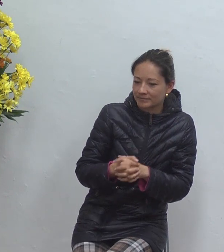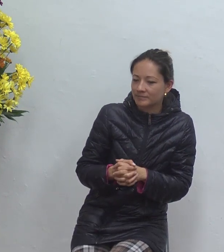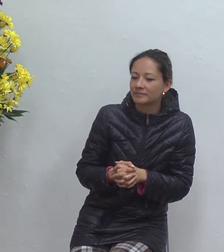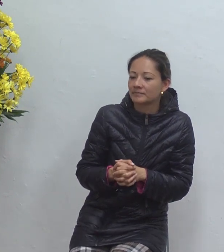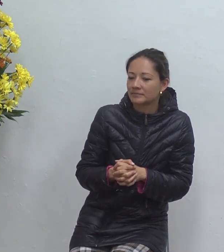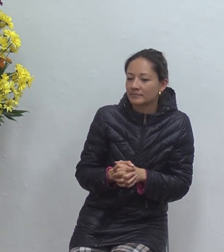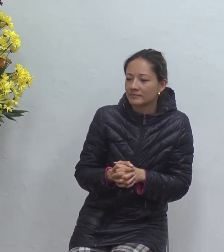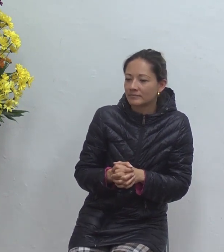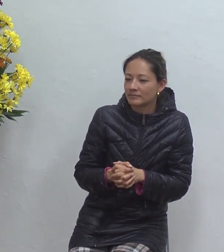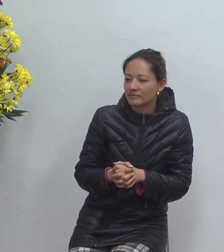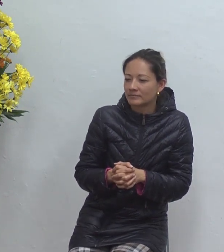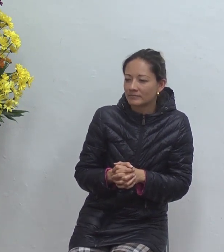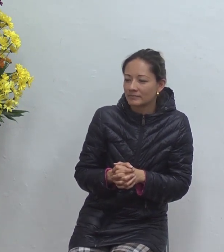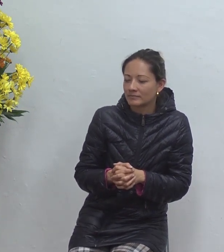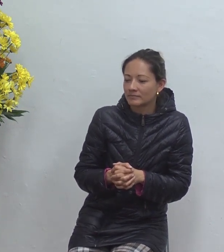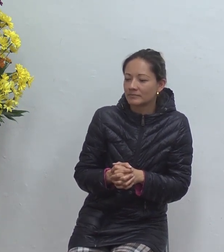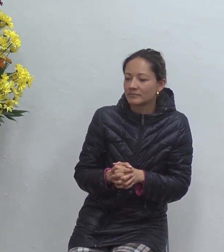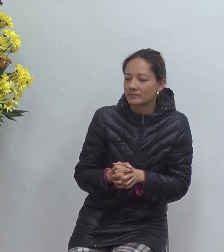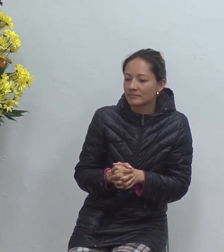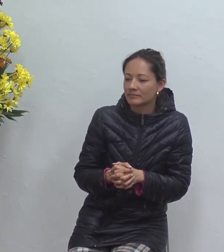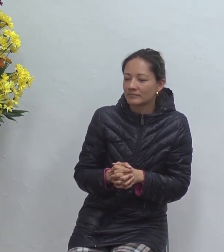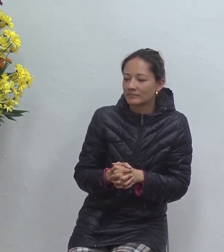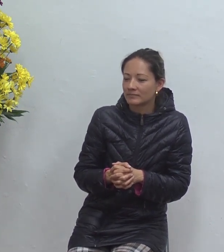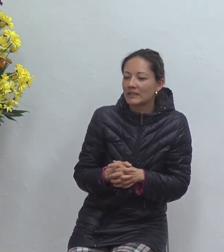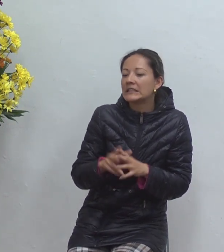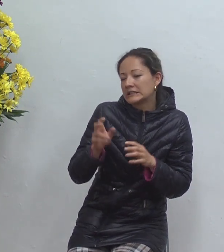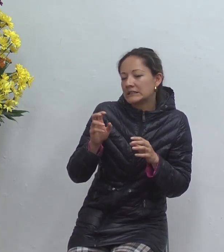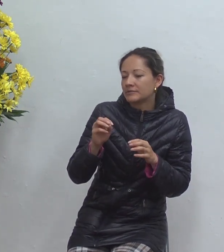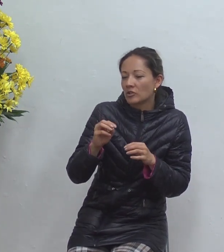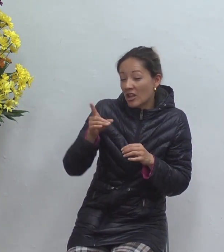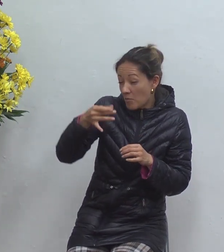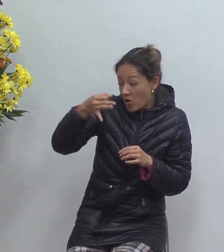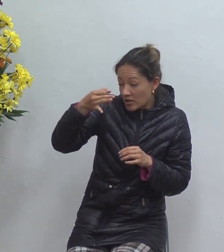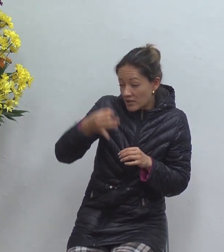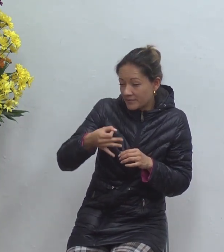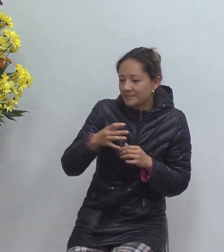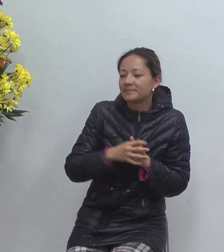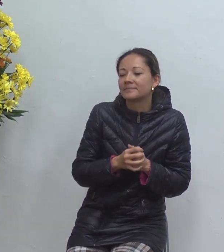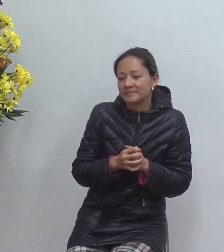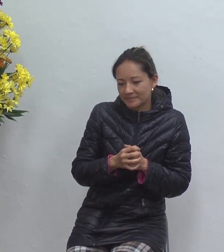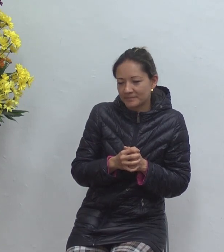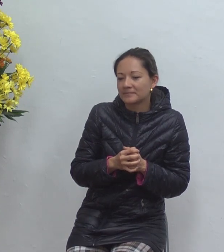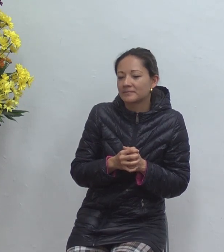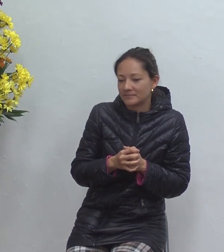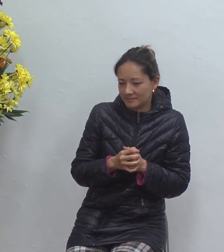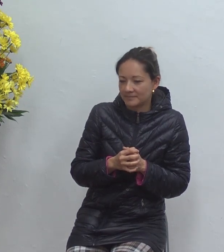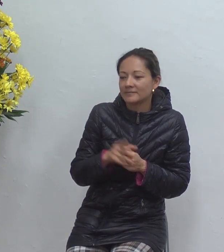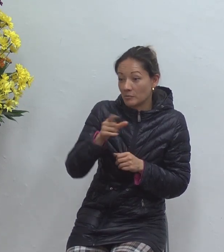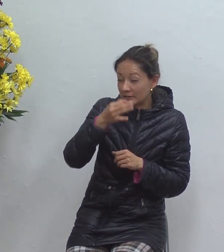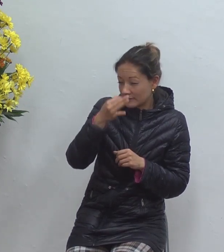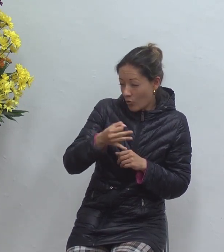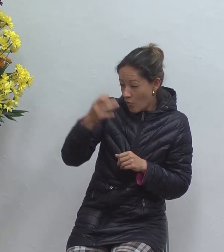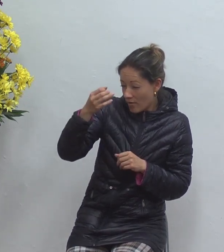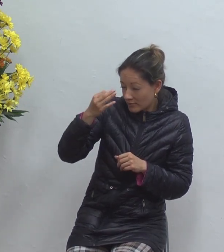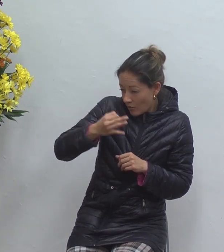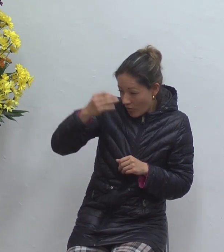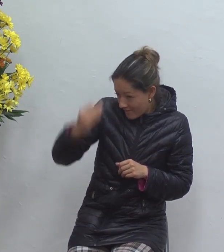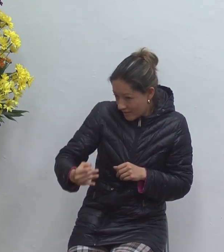aparecido el nuevo testamento y preciso apareció cuál el evangelio de juan y está